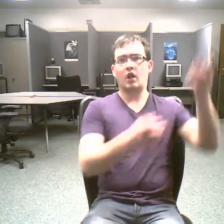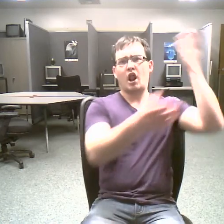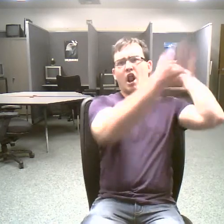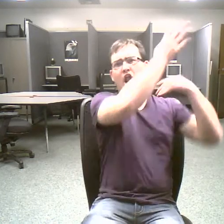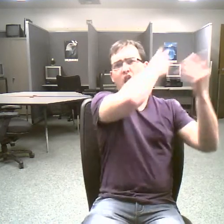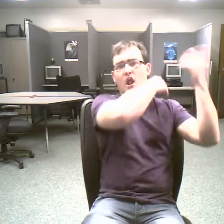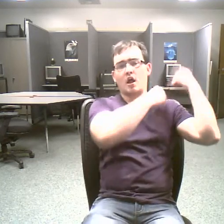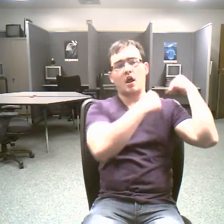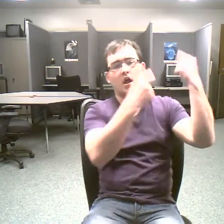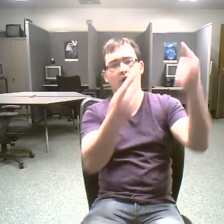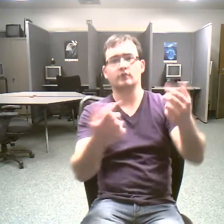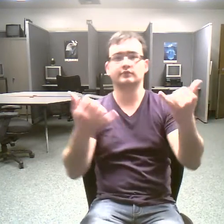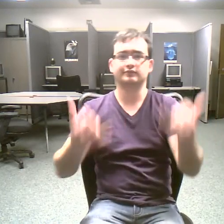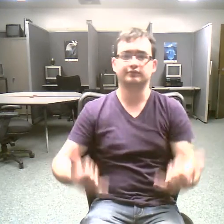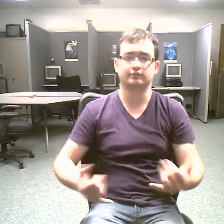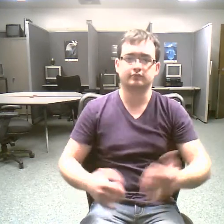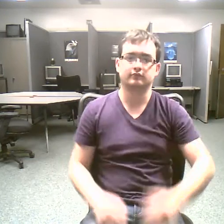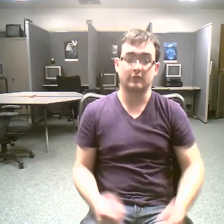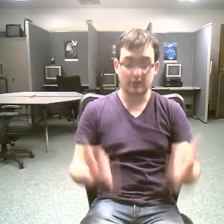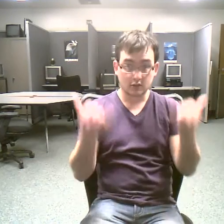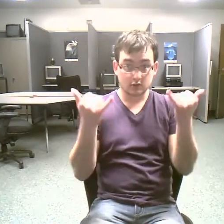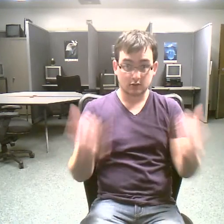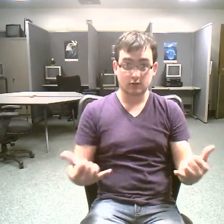this is the world that we humans all own